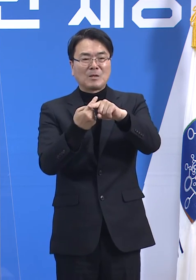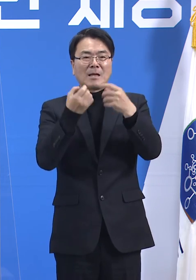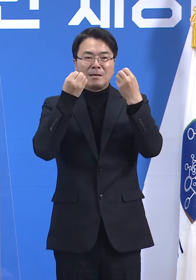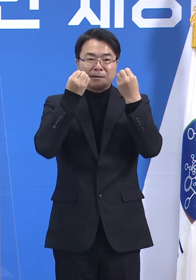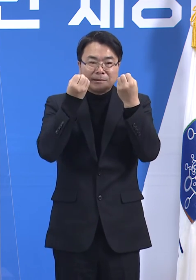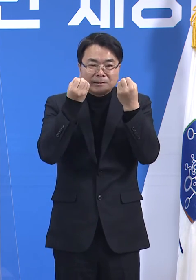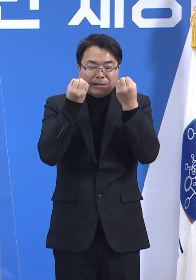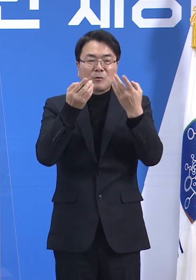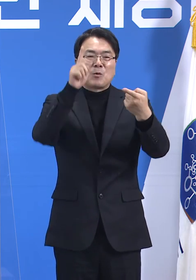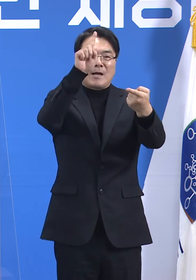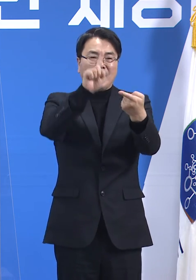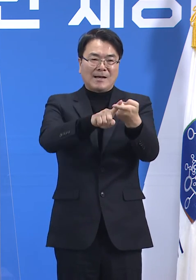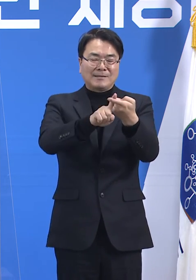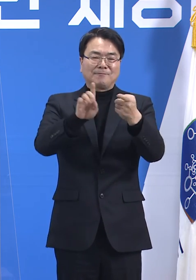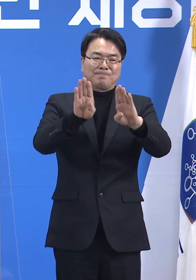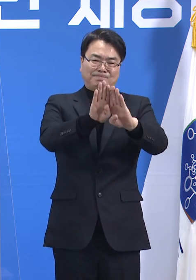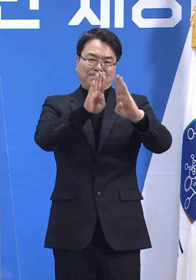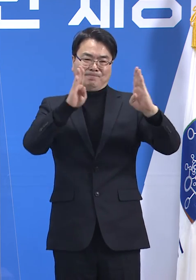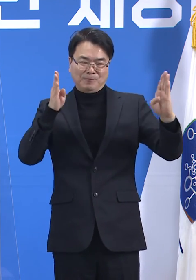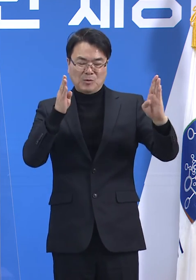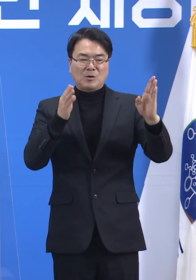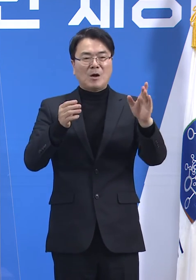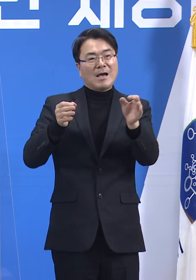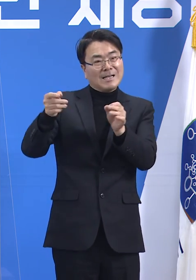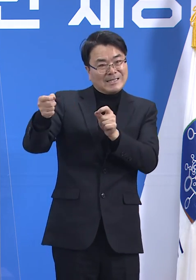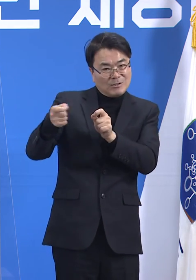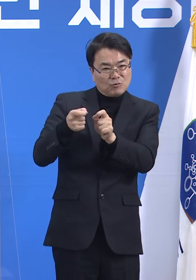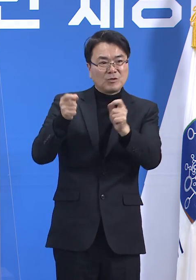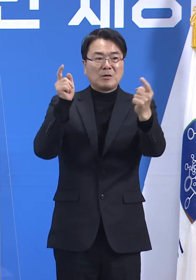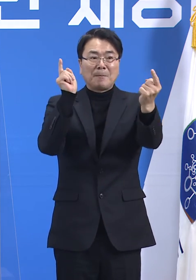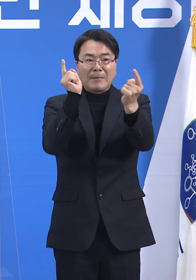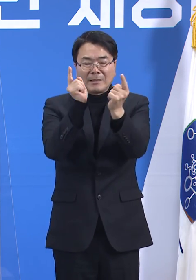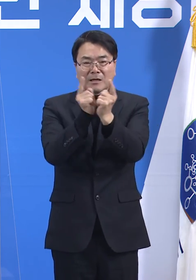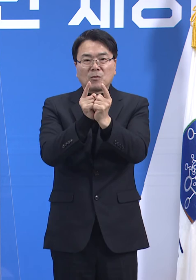것이고, 가게 문을 열 것이며, 이웃들을 만날 것입니다.